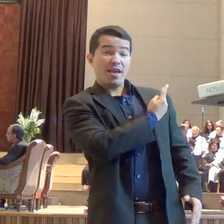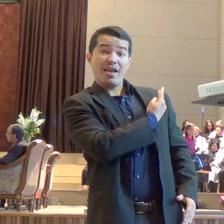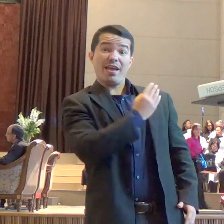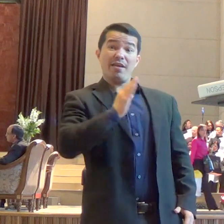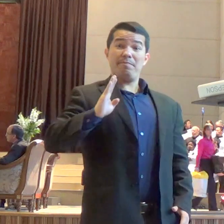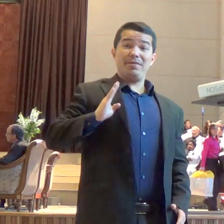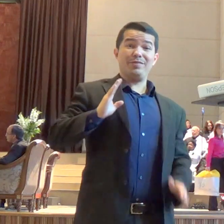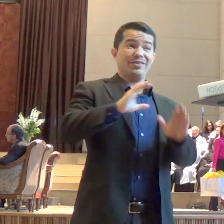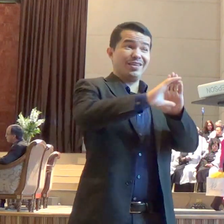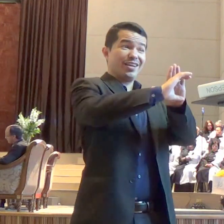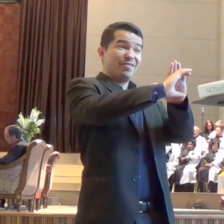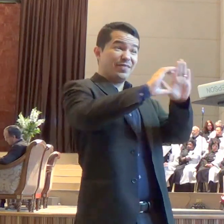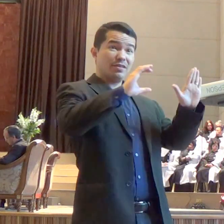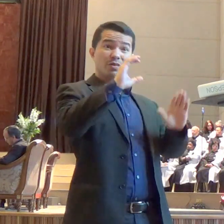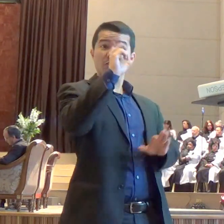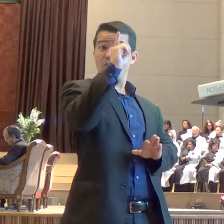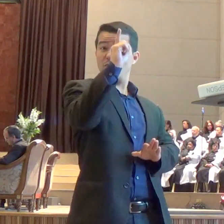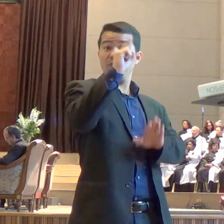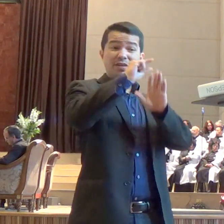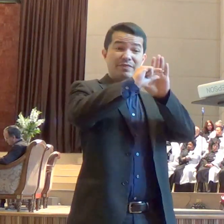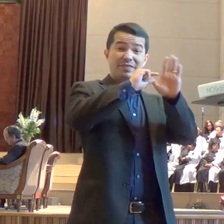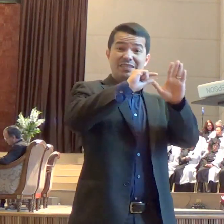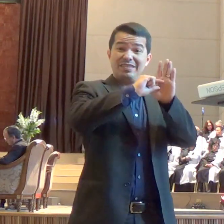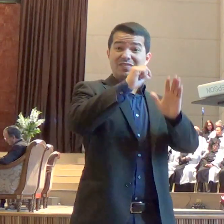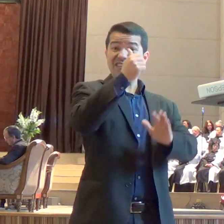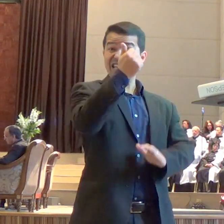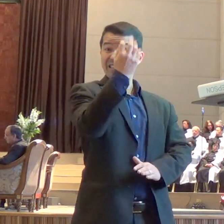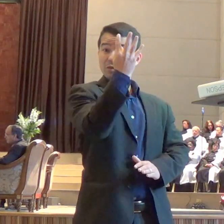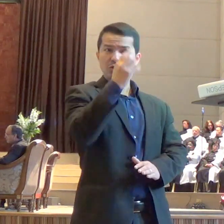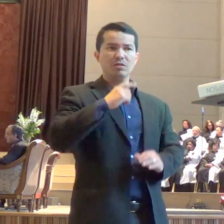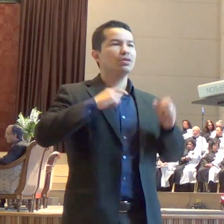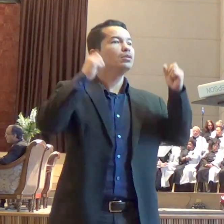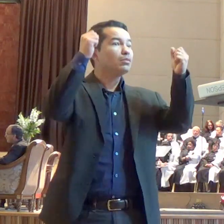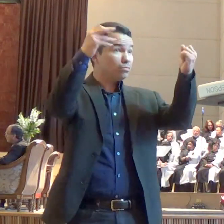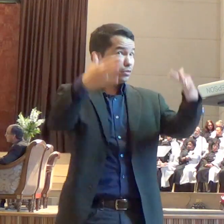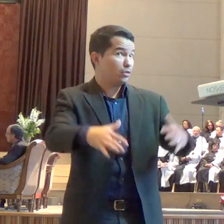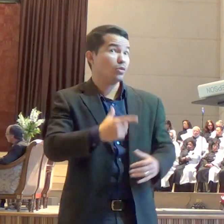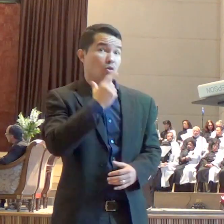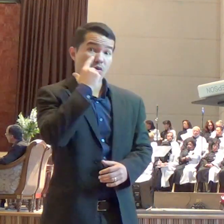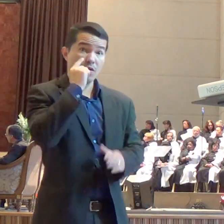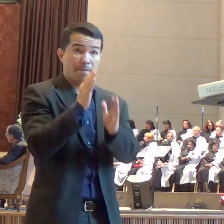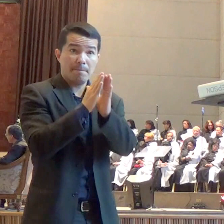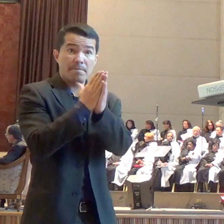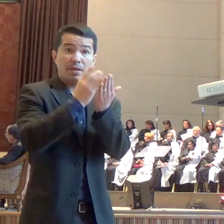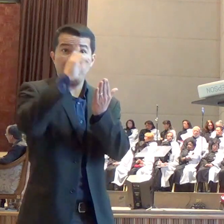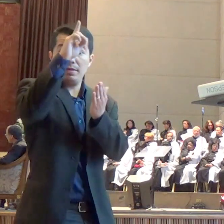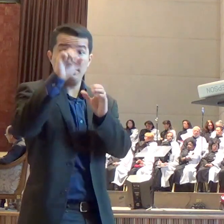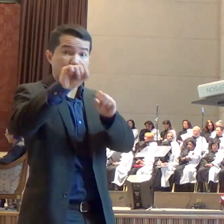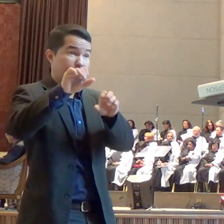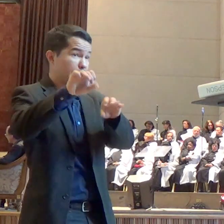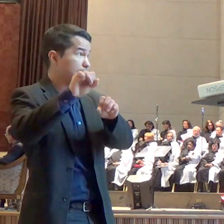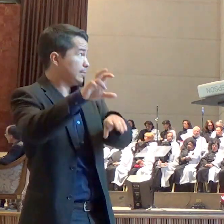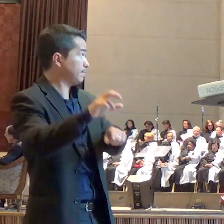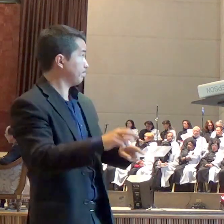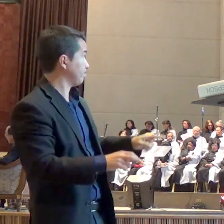1, versículo 14. Veja o que a Bíblia ensina para a gente em Hebreus 1, verso 14.